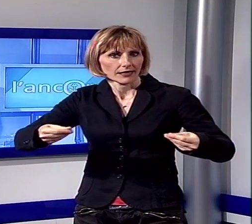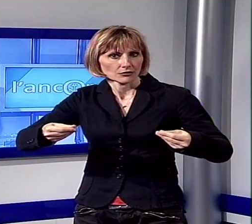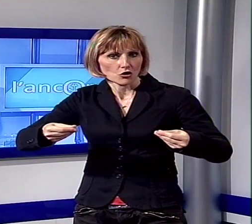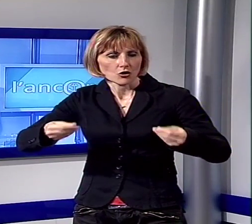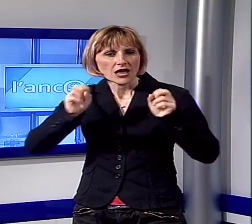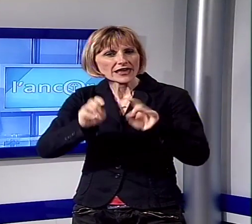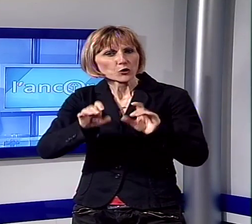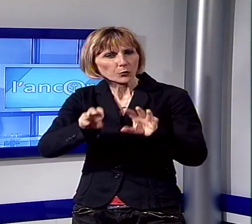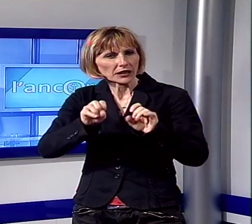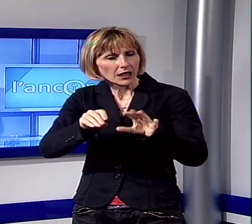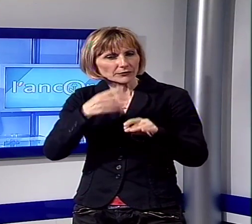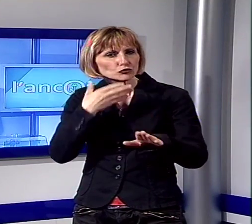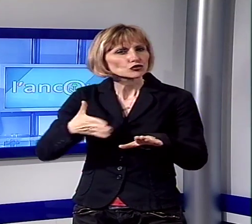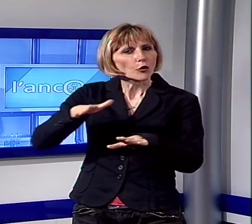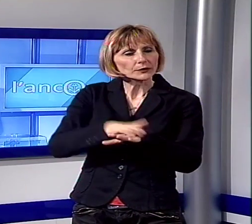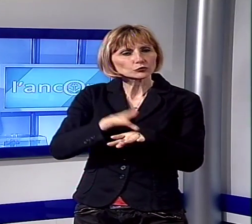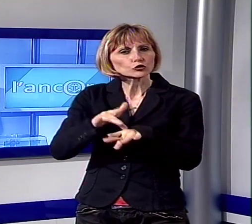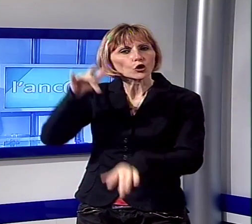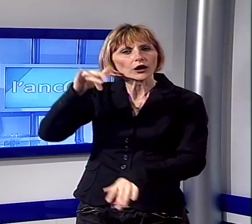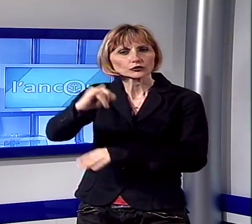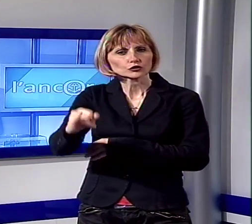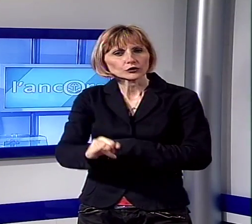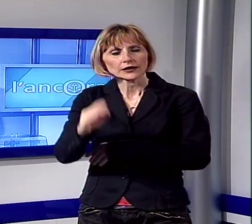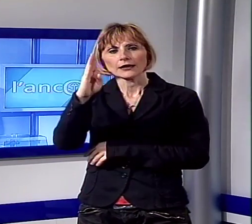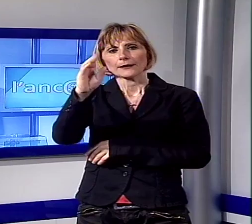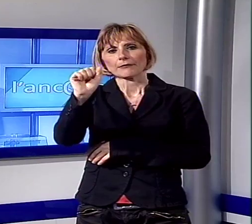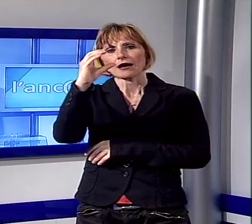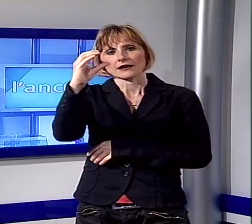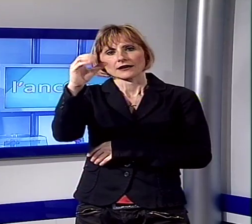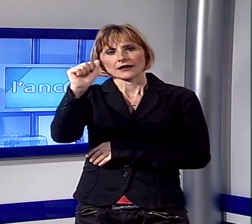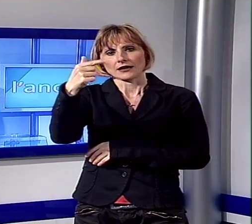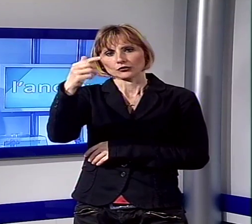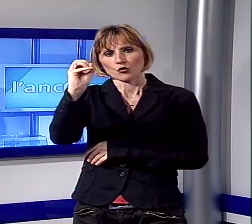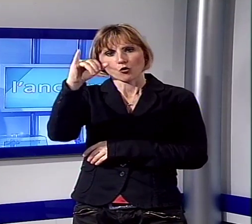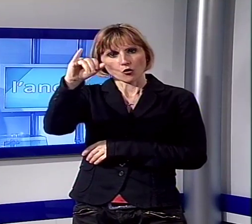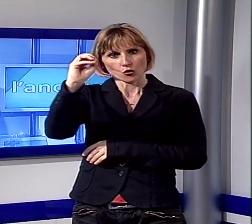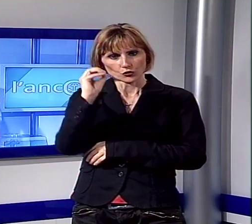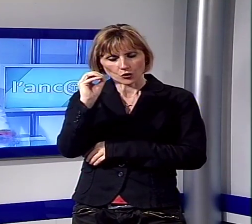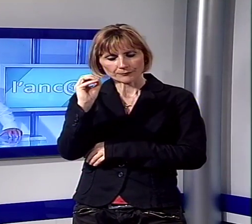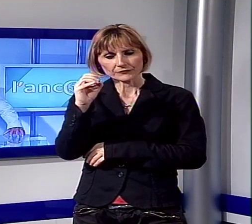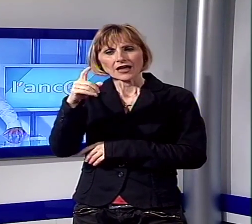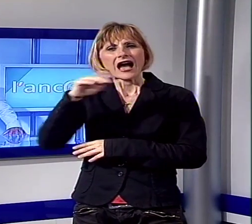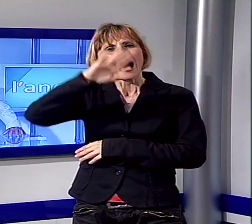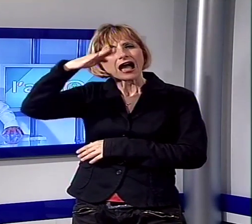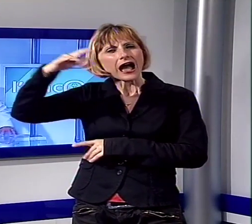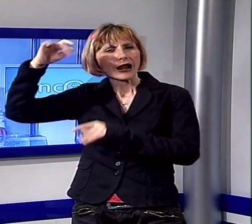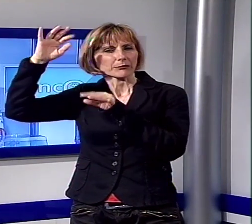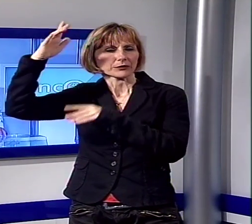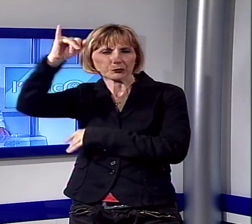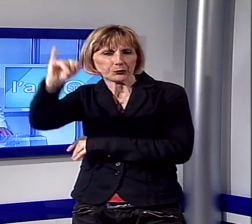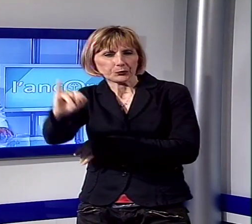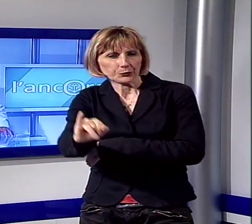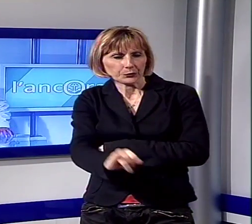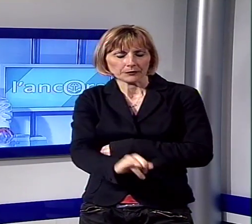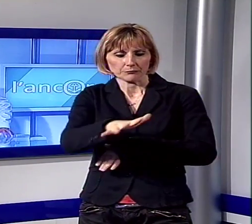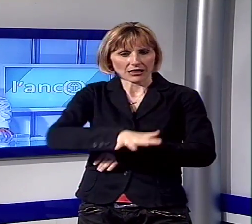suolo toccato dal torrente Baccatoio che dalle Alpe a Puane discende fino alla Piana Versiliese. I dati in